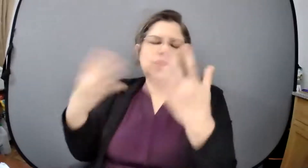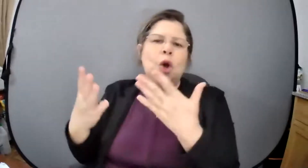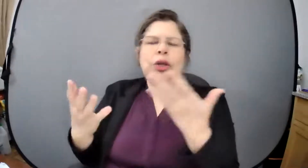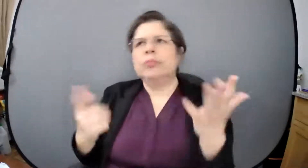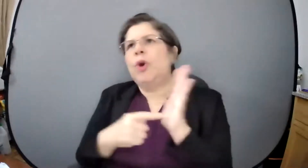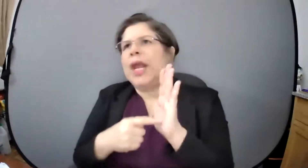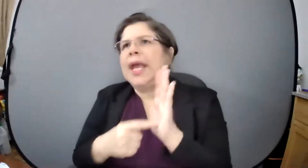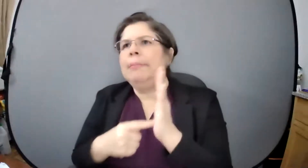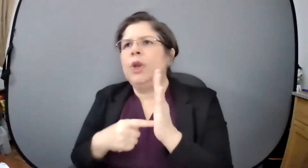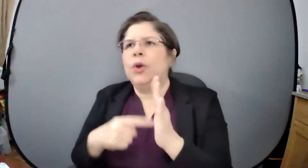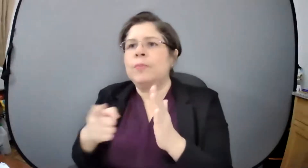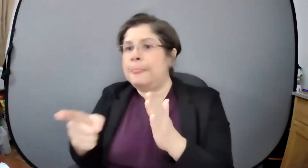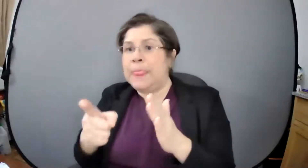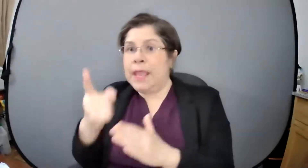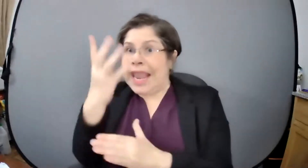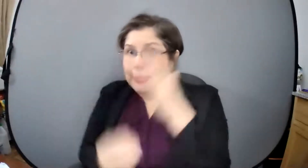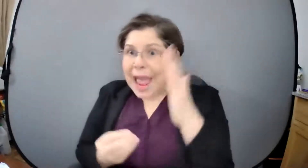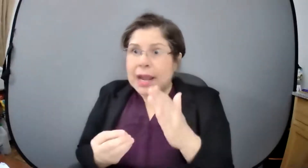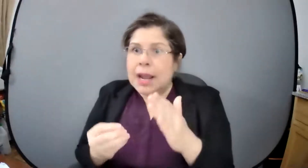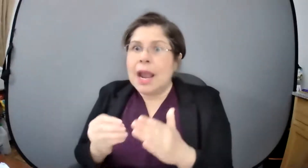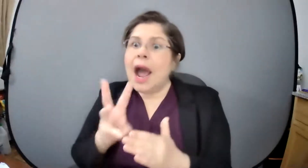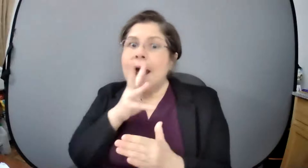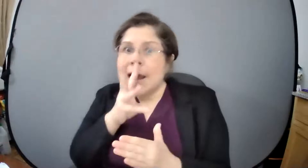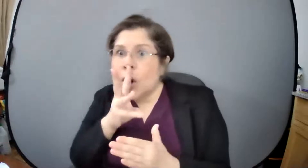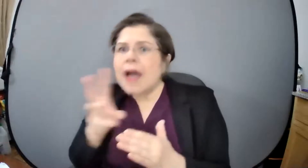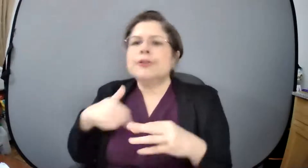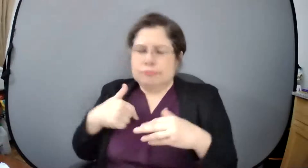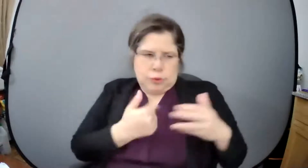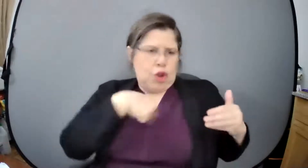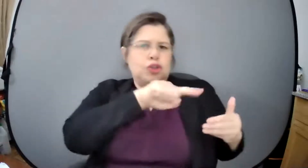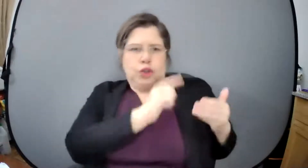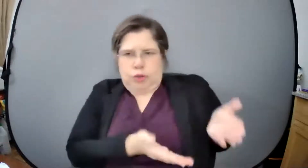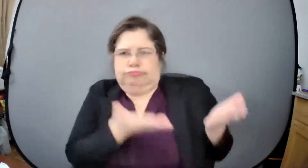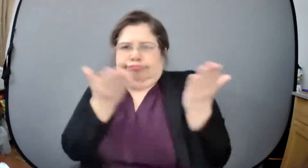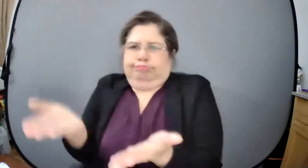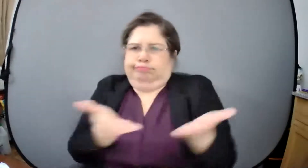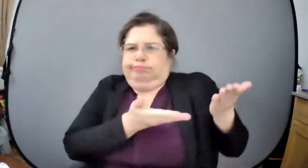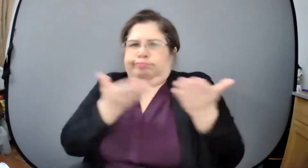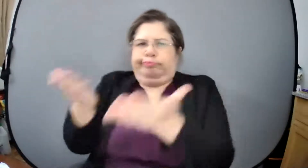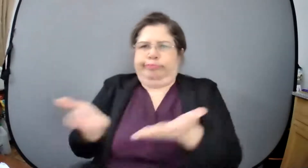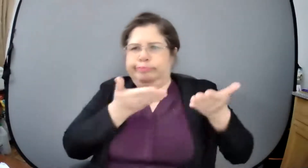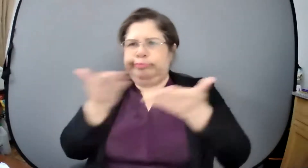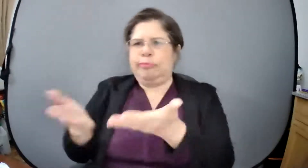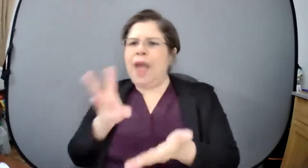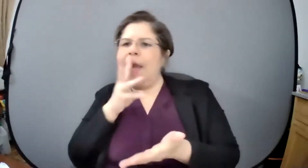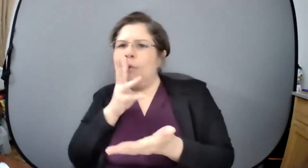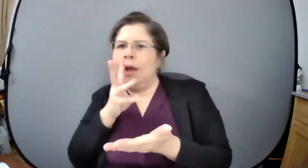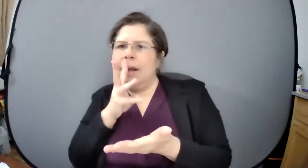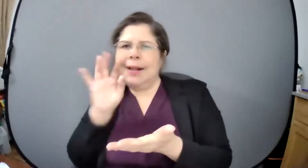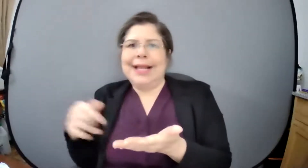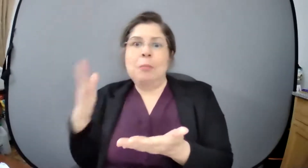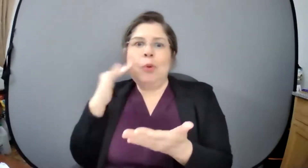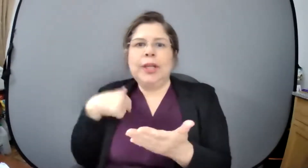en esas comunidades para que podamos enfrentar la limpieza constantemente el lavarnos las manos el agua y el